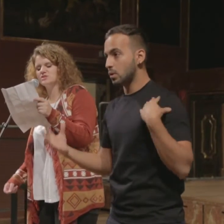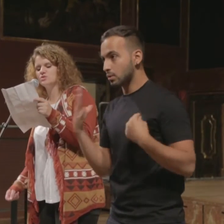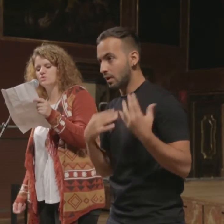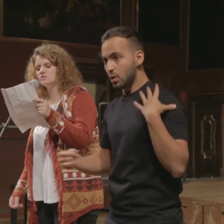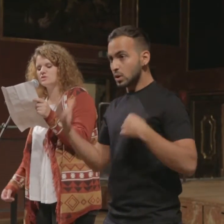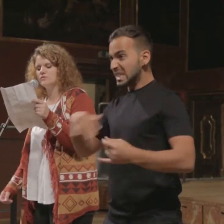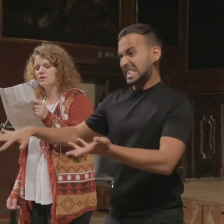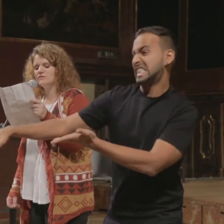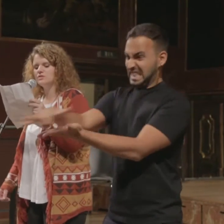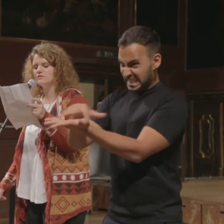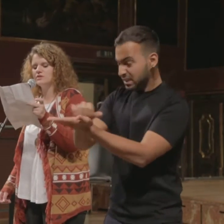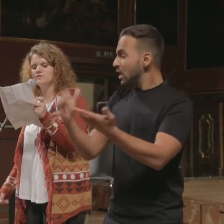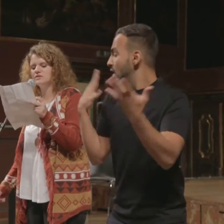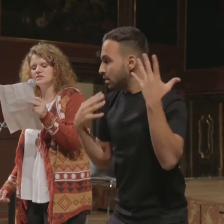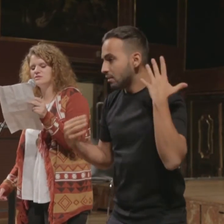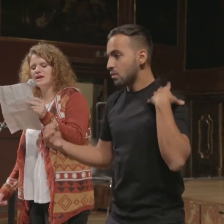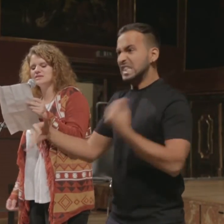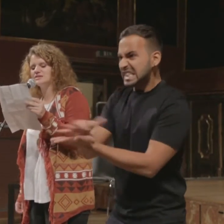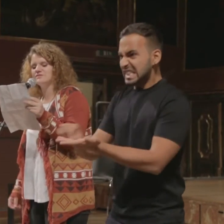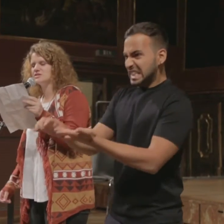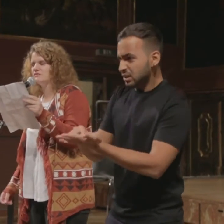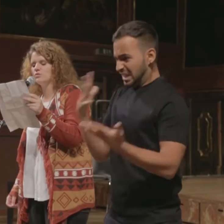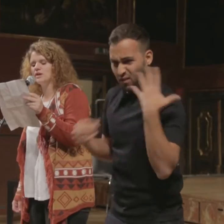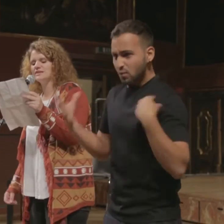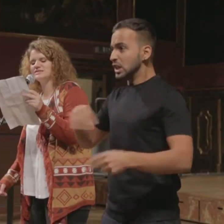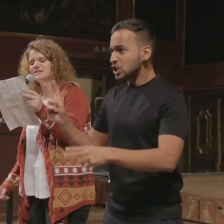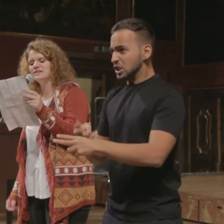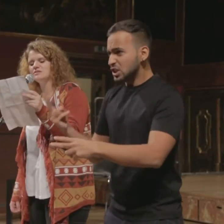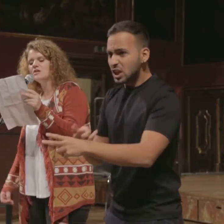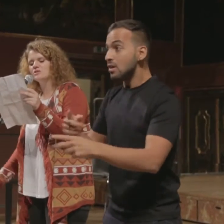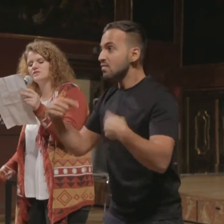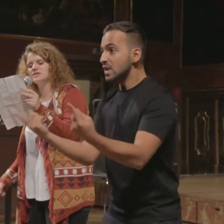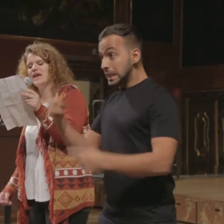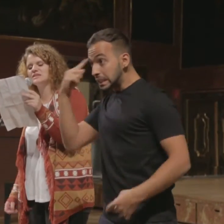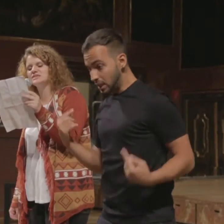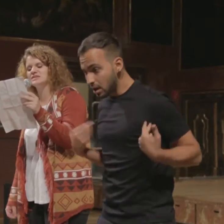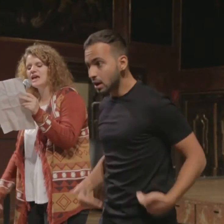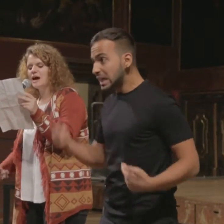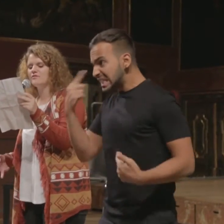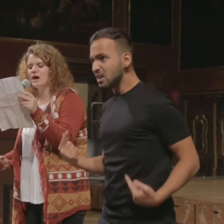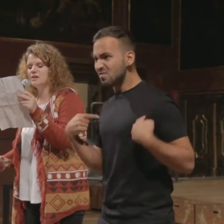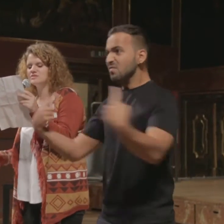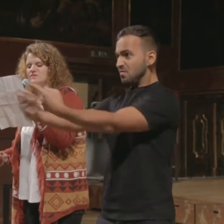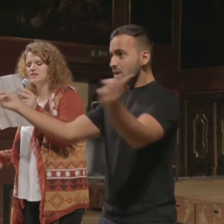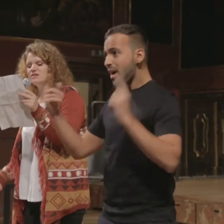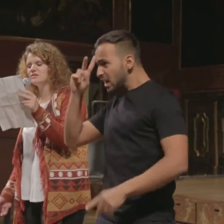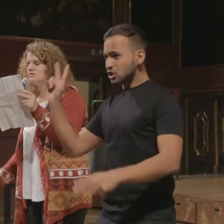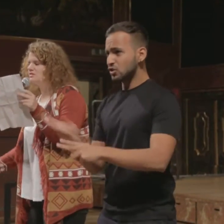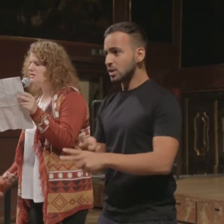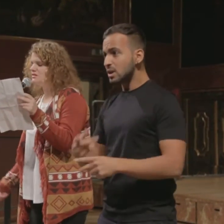Zerstörung zur Gewohnheit wird, dann finden wir sie nicht mehr hässlich. Wir sind Gewohnheitstiere und wir sind hässlich. Aber vor allem sind wir Tiere und Tiere